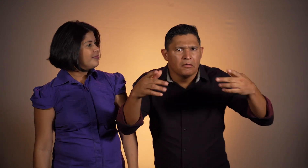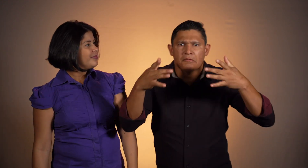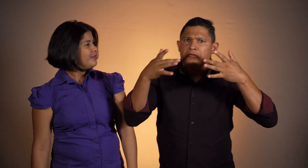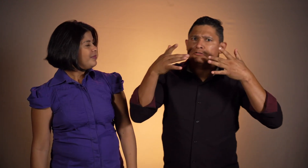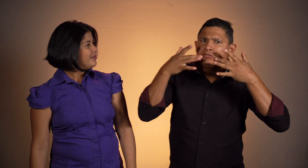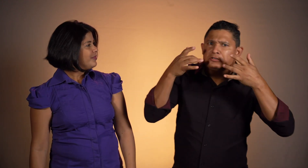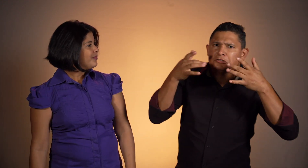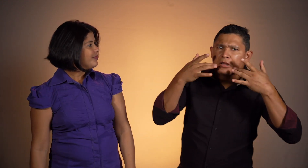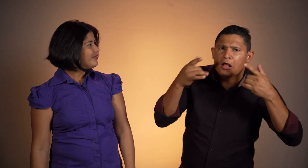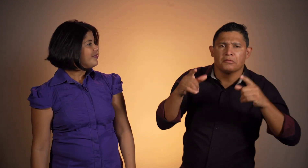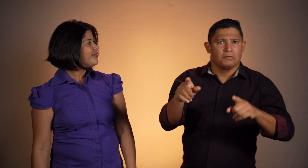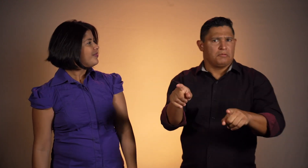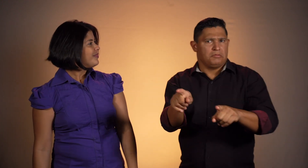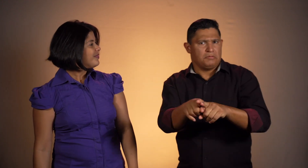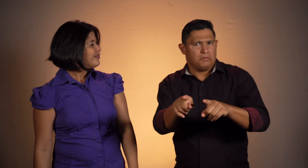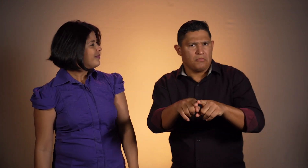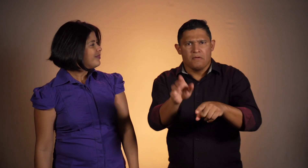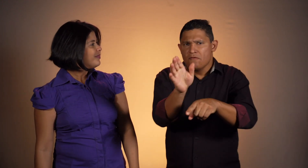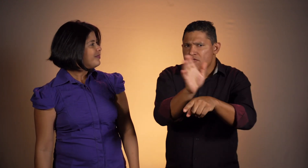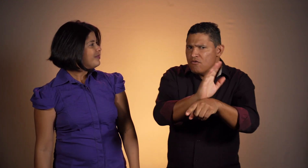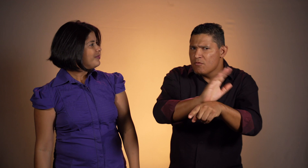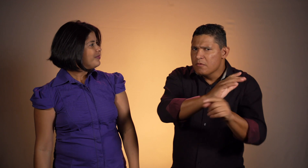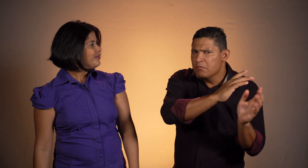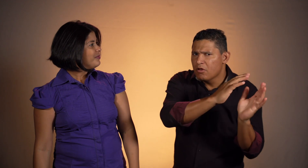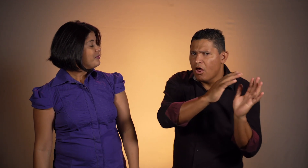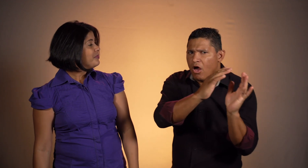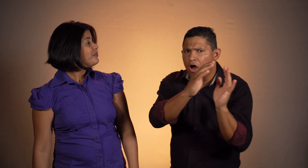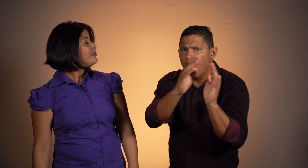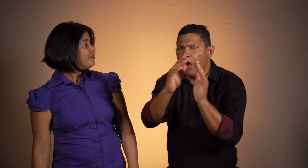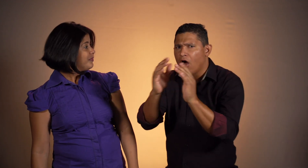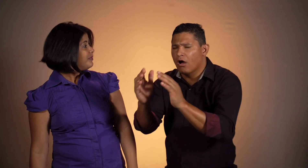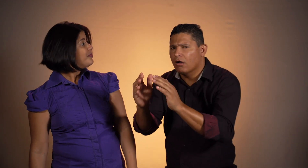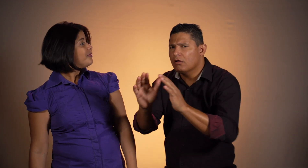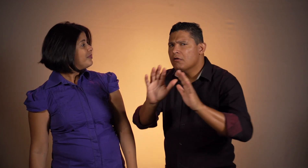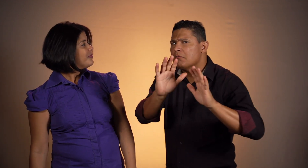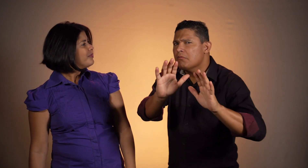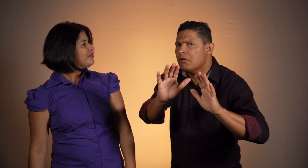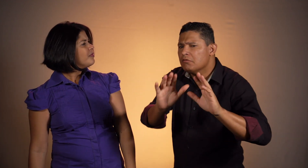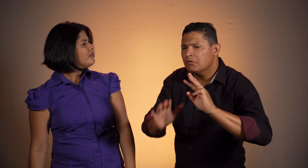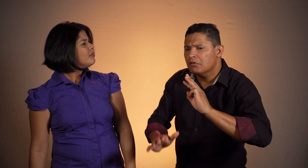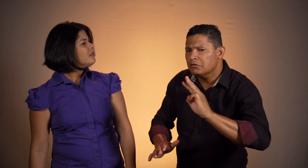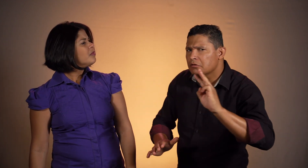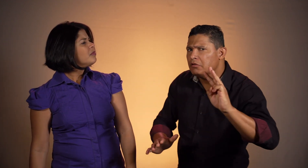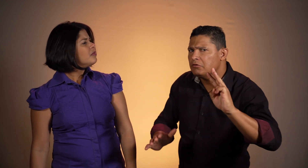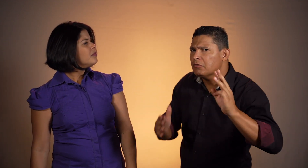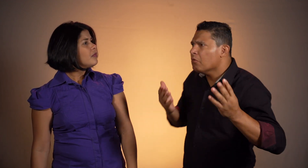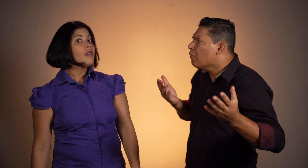e novidades. De domingo até sexta, serão apresentados episódios da série Renascidos.